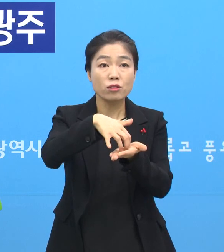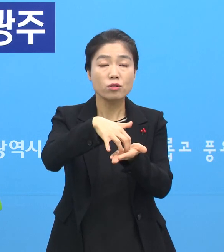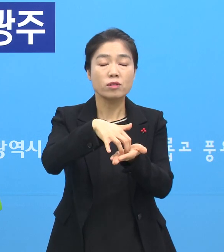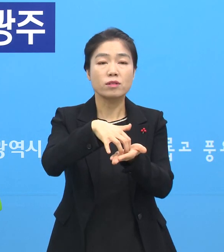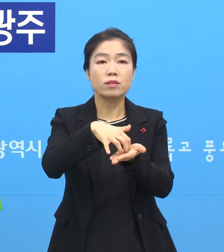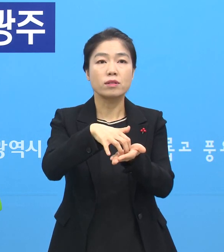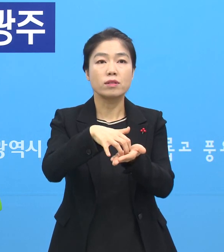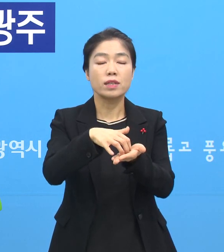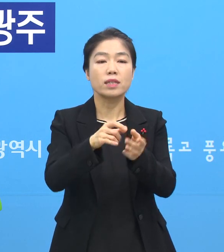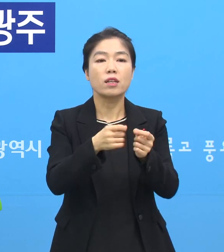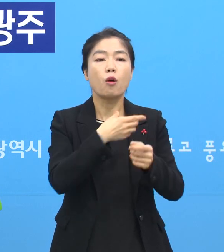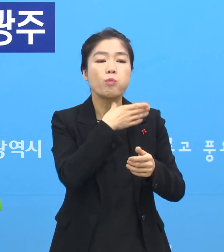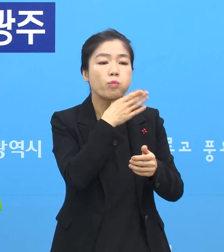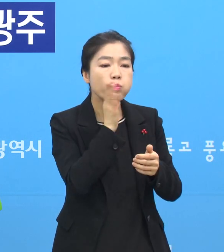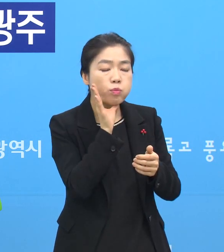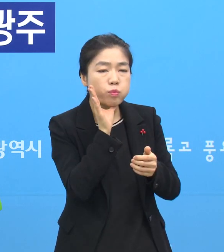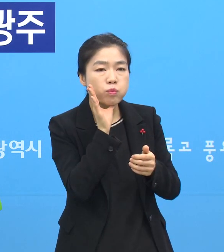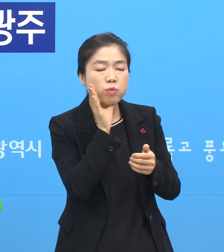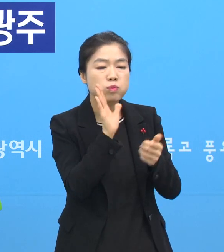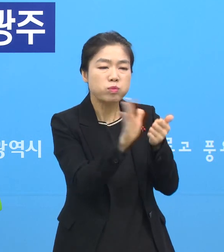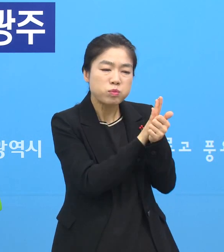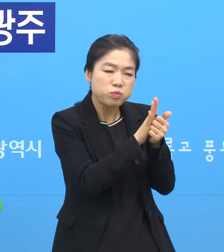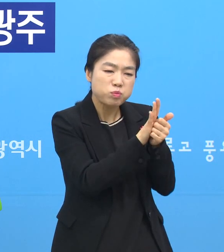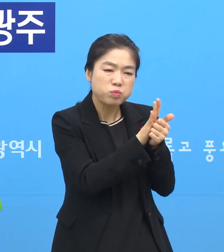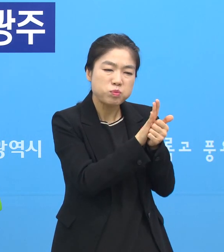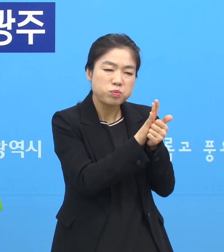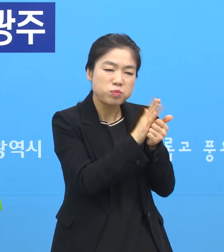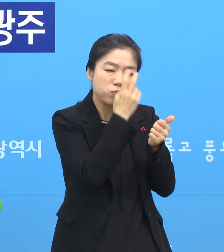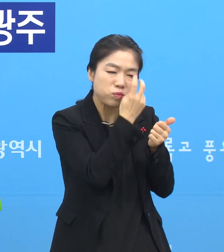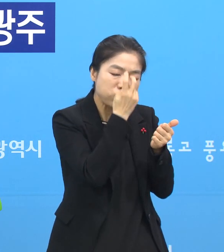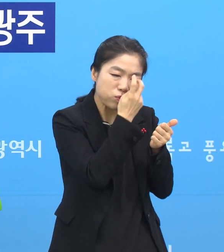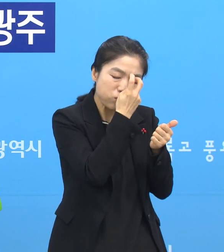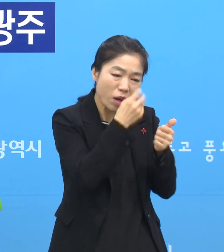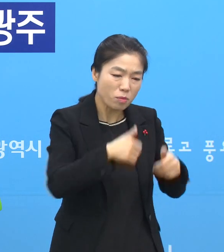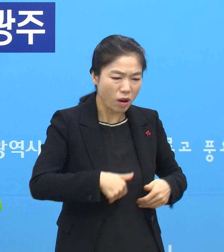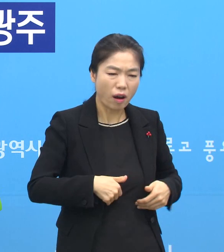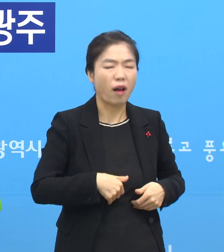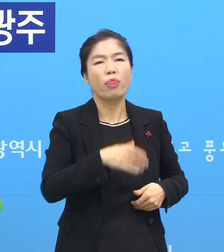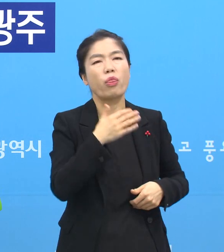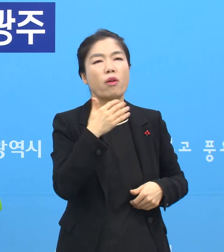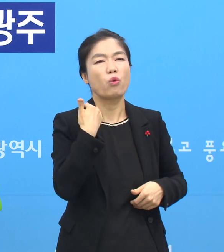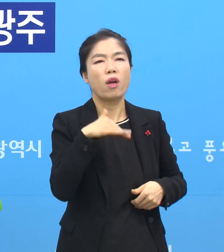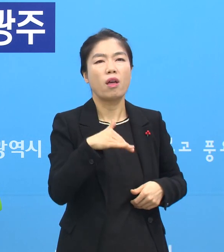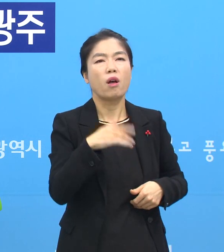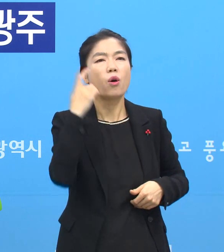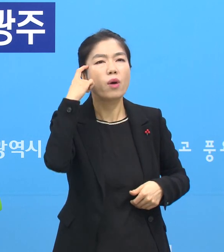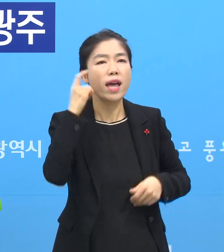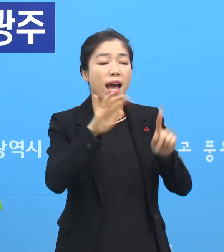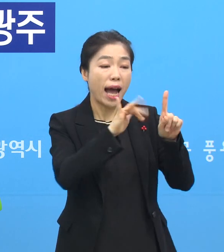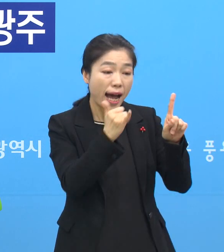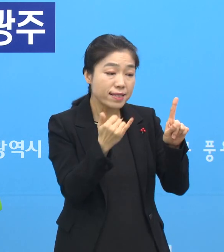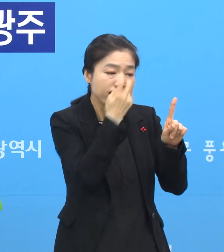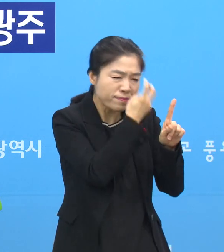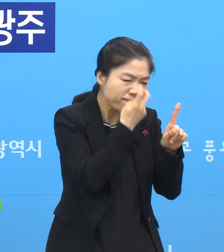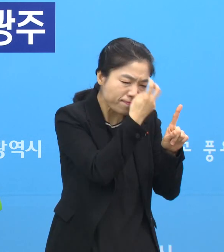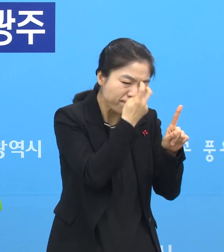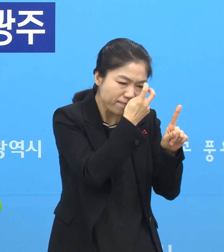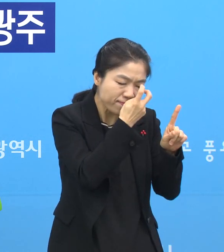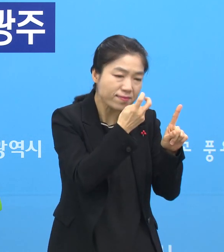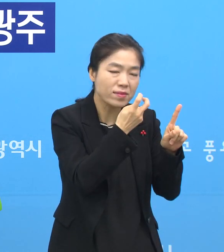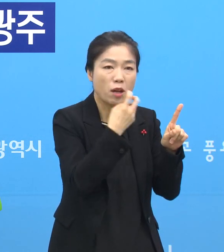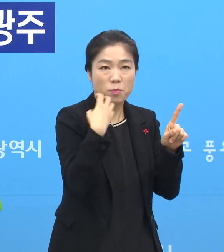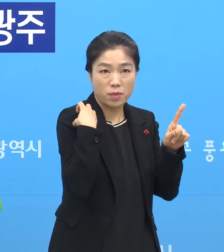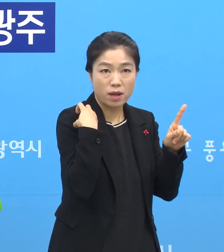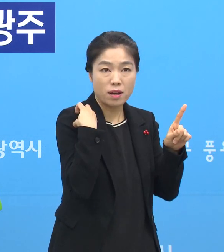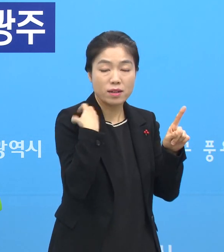대개 이렇게 요양 환자들을 관리하기는 굉장히 어렵습니다. 왜냐하면 요양 환자 한 명을 치료하는 인력과 보통